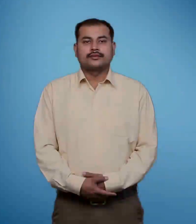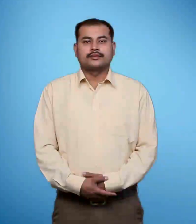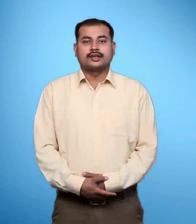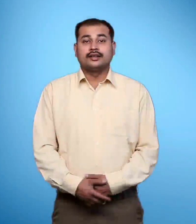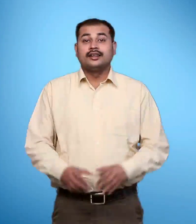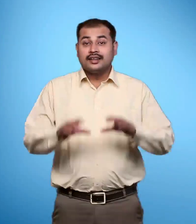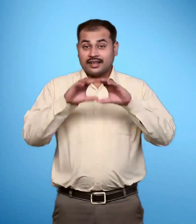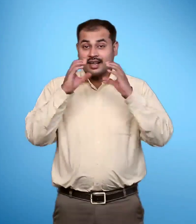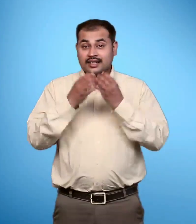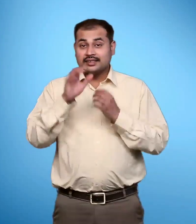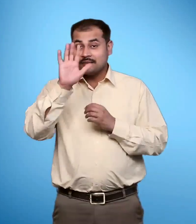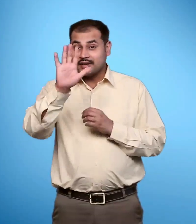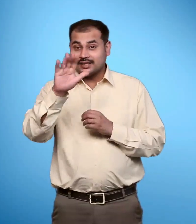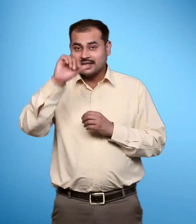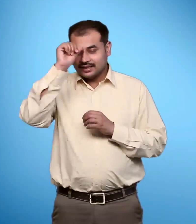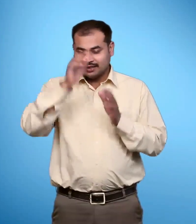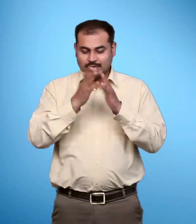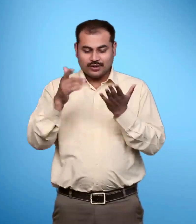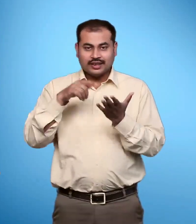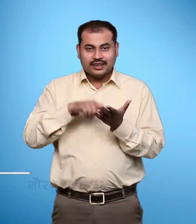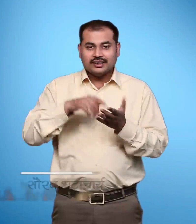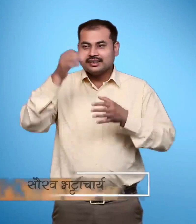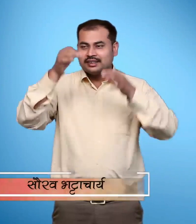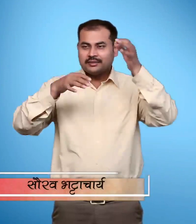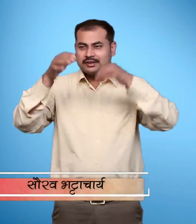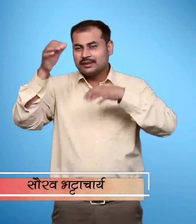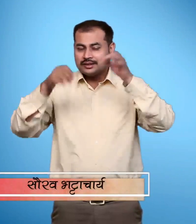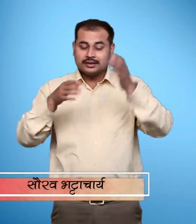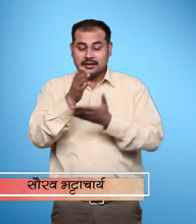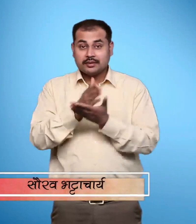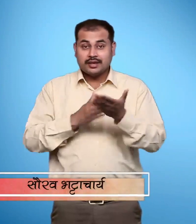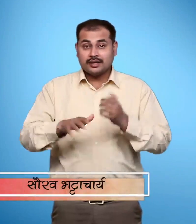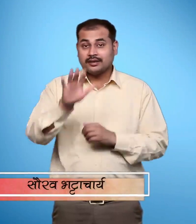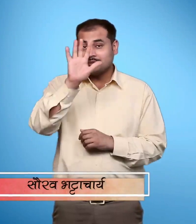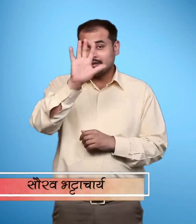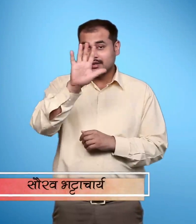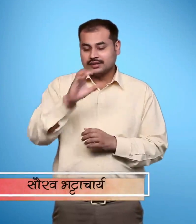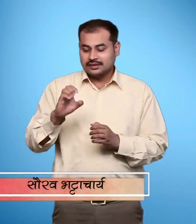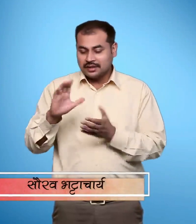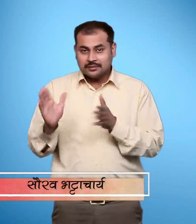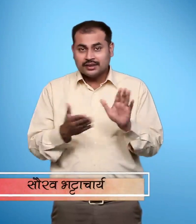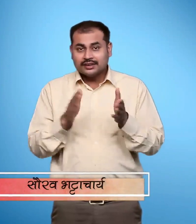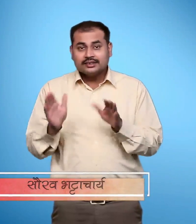कक्षा पांच की हिंदी की पाठे पुस्तक रिमजिम भाग पांच का छठा पाठ